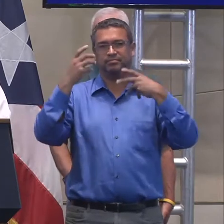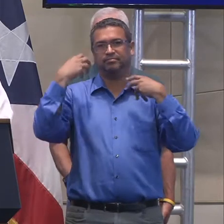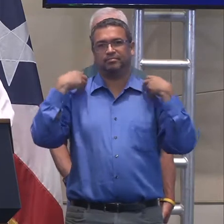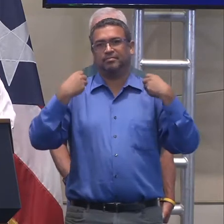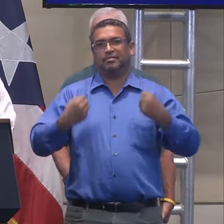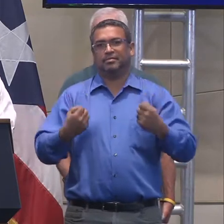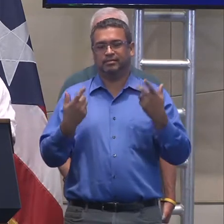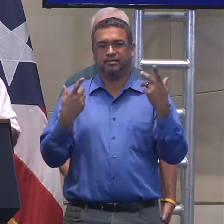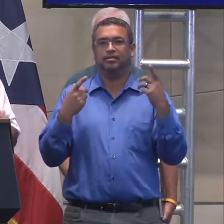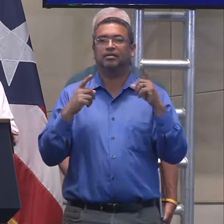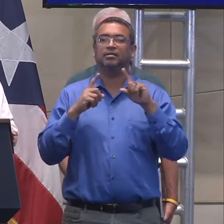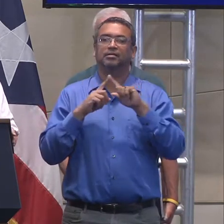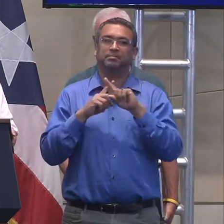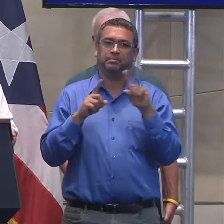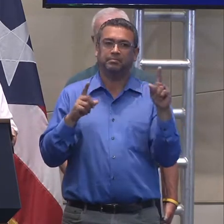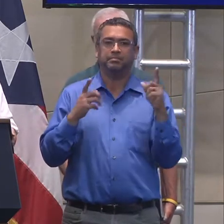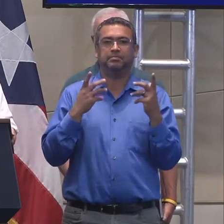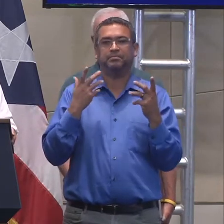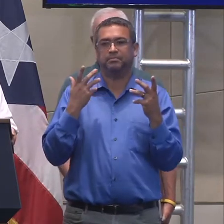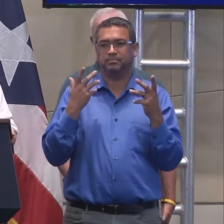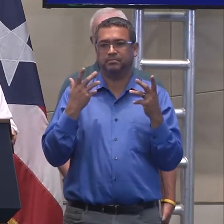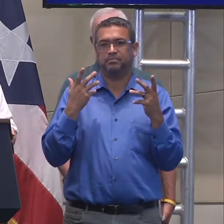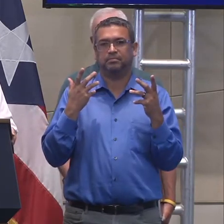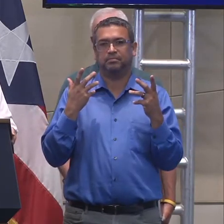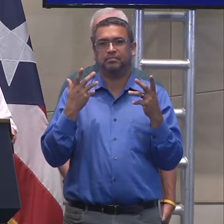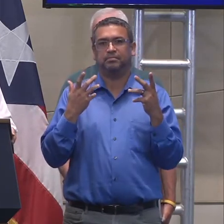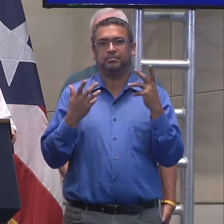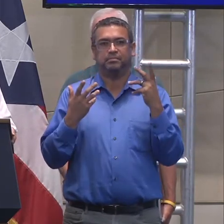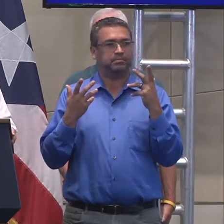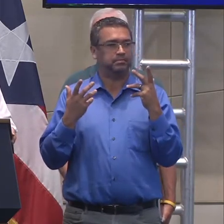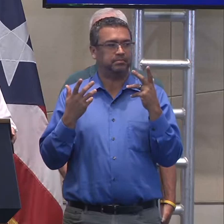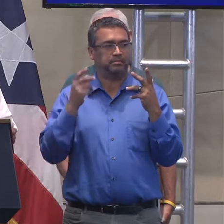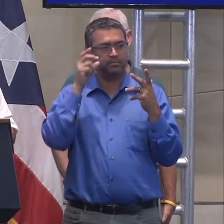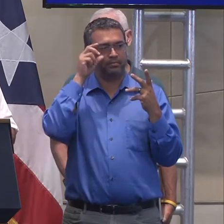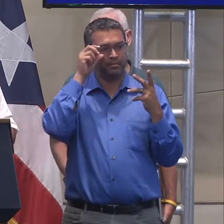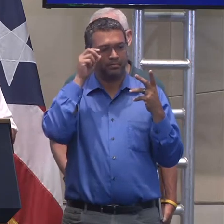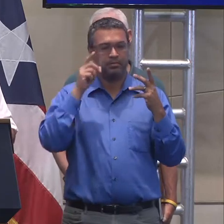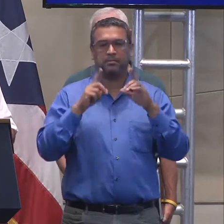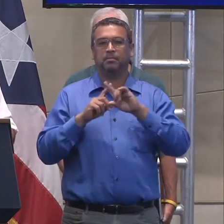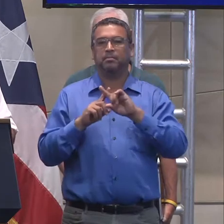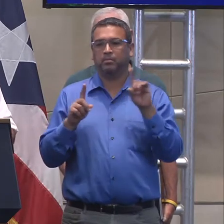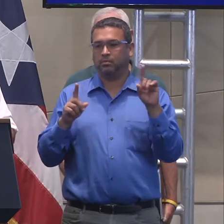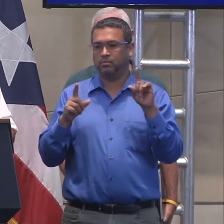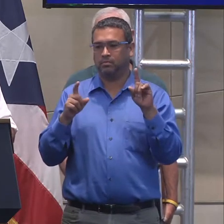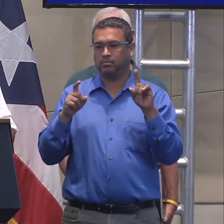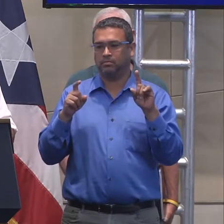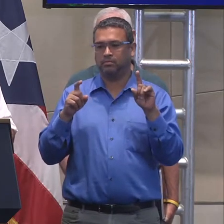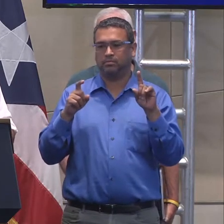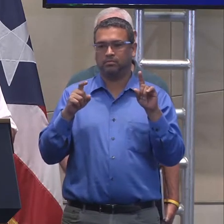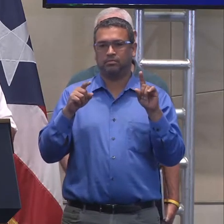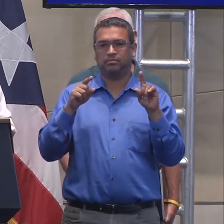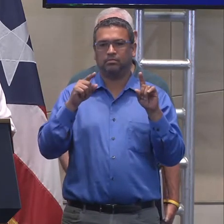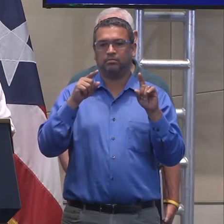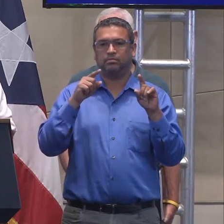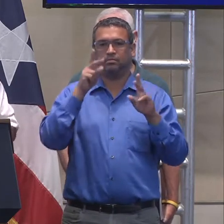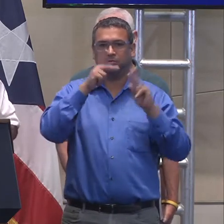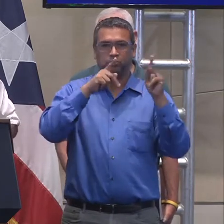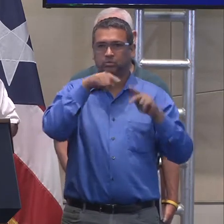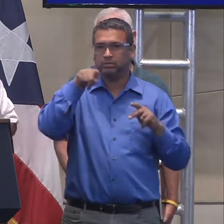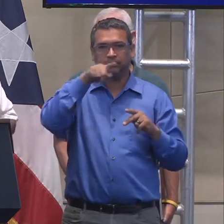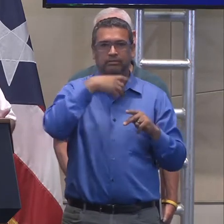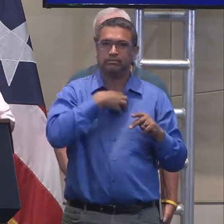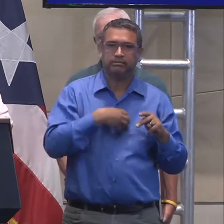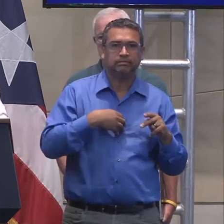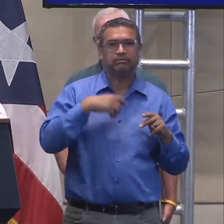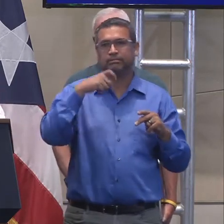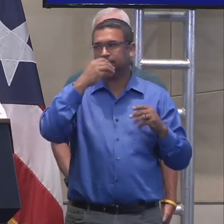eh, uno esperaría ver lo que serían estos efectos ante ellos. En el caso de la necesidad de comida creada por el huracán, ¿qué por